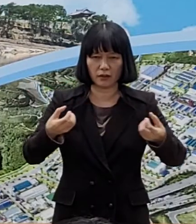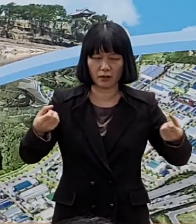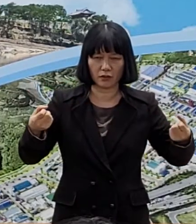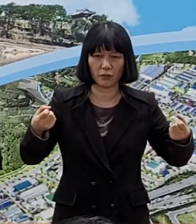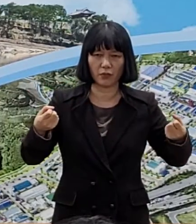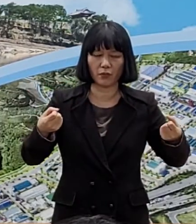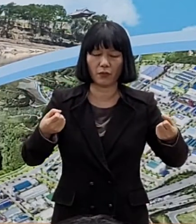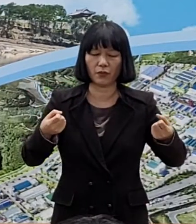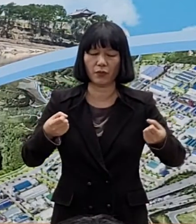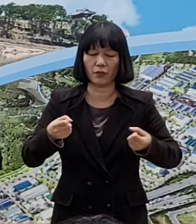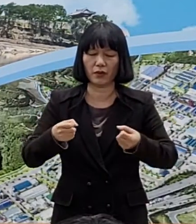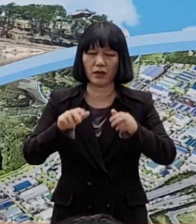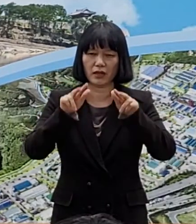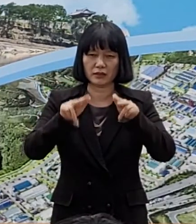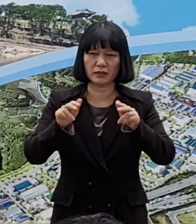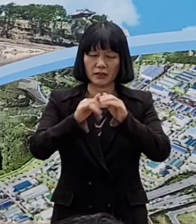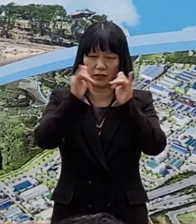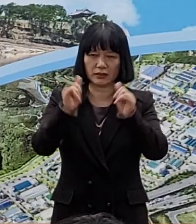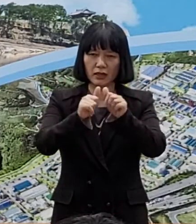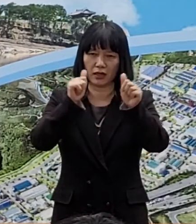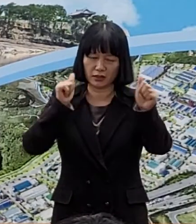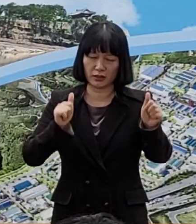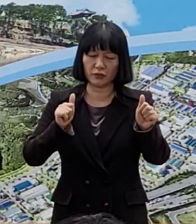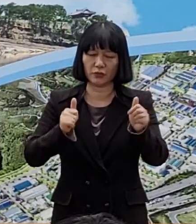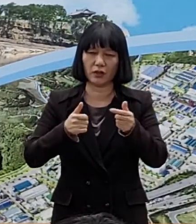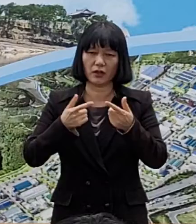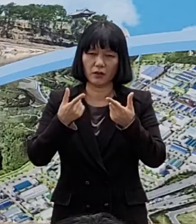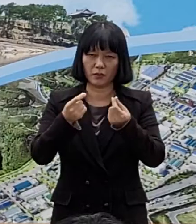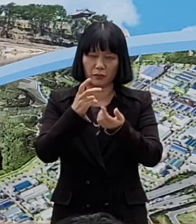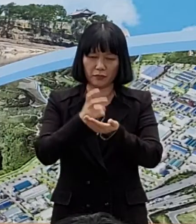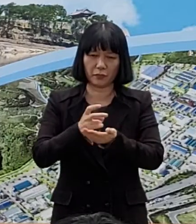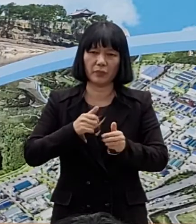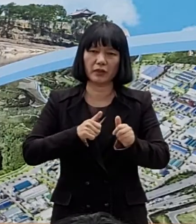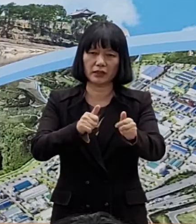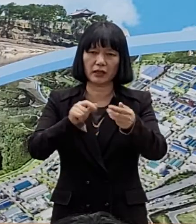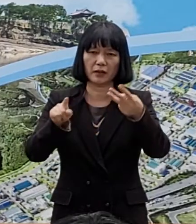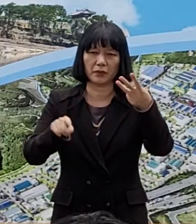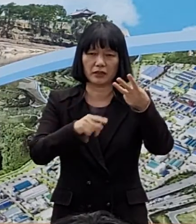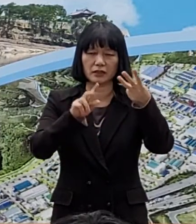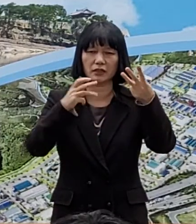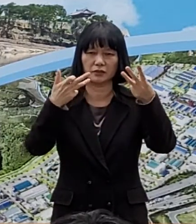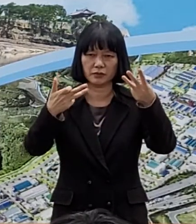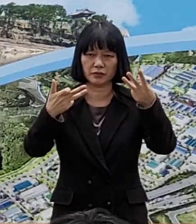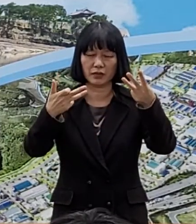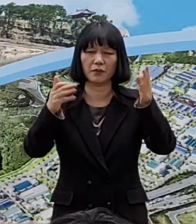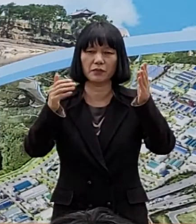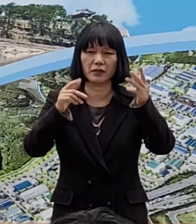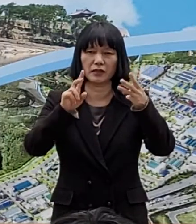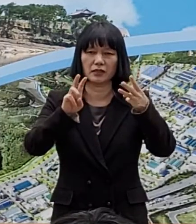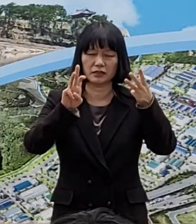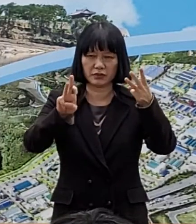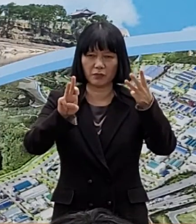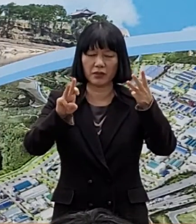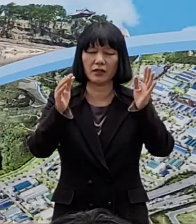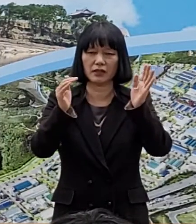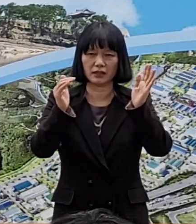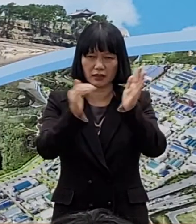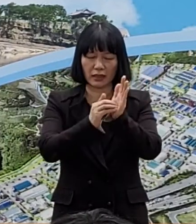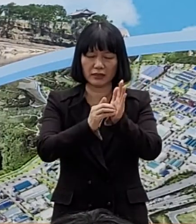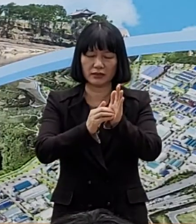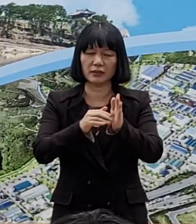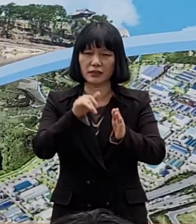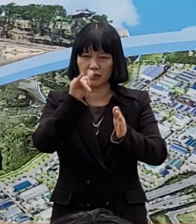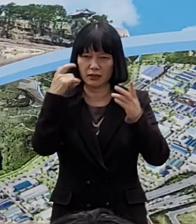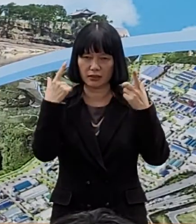강화된 현행 사회적 거리두기에 따라 다음 달 13일까지 유지됨으로 반드시